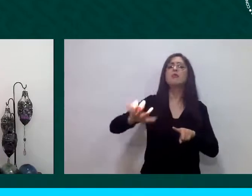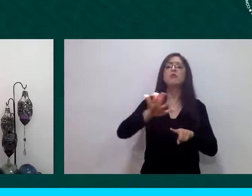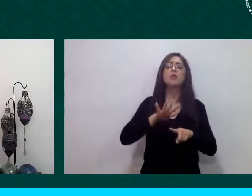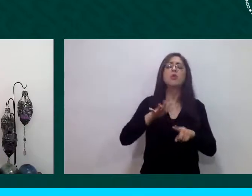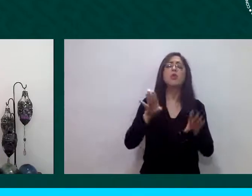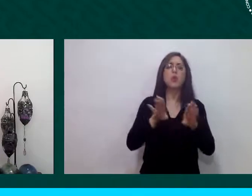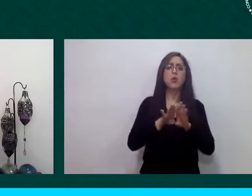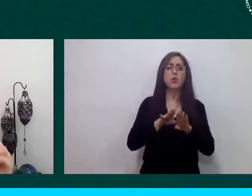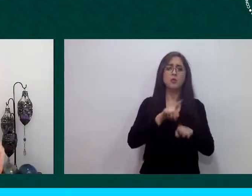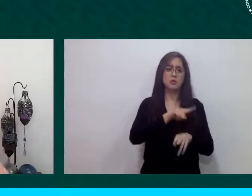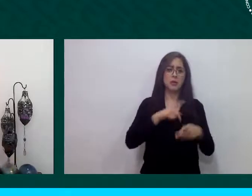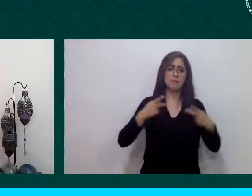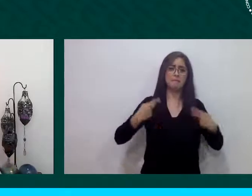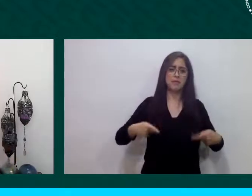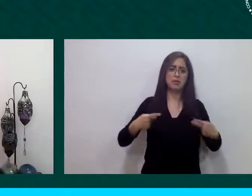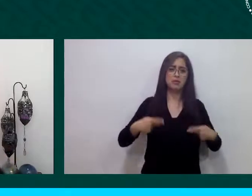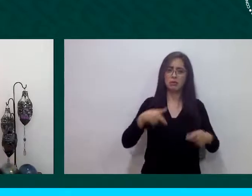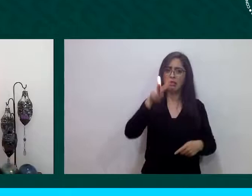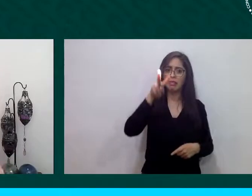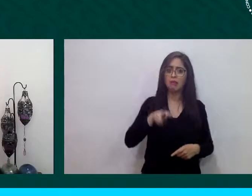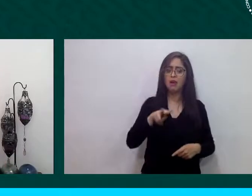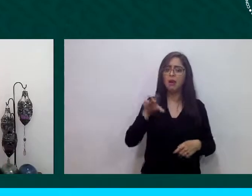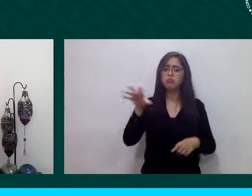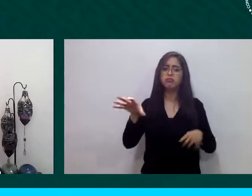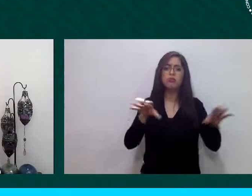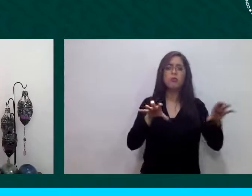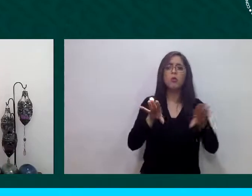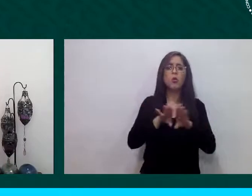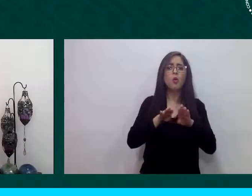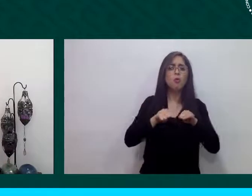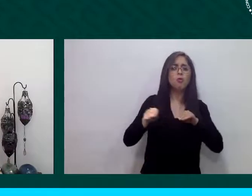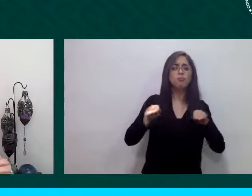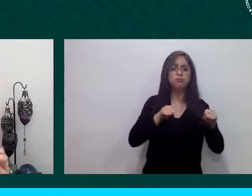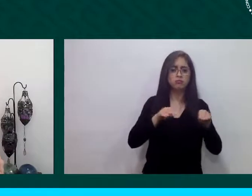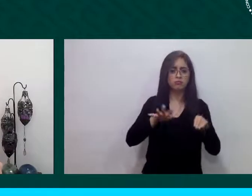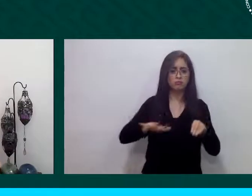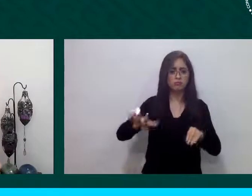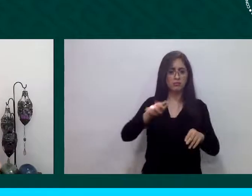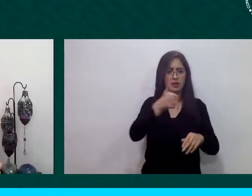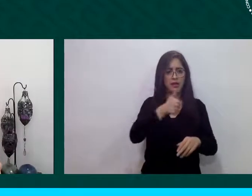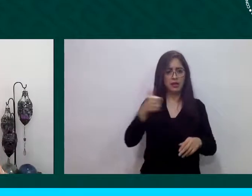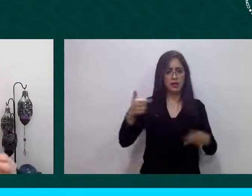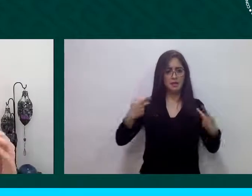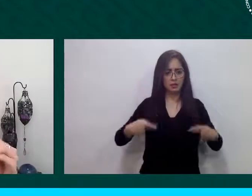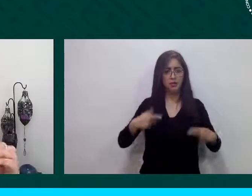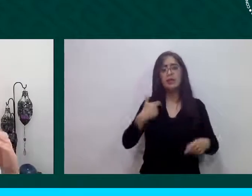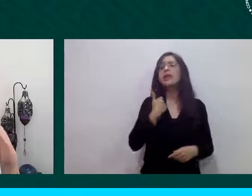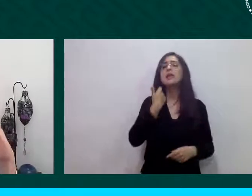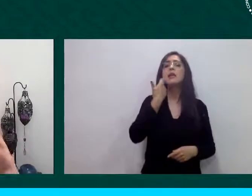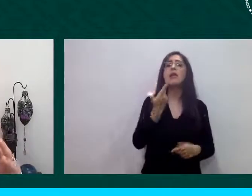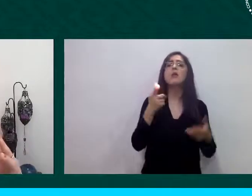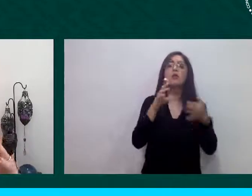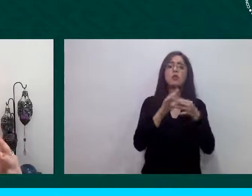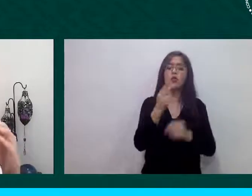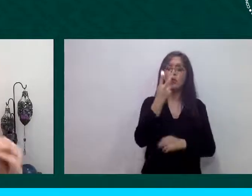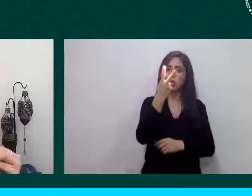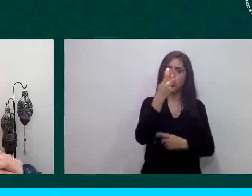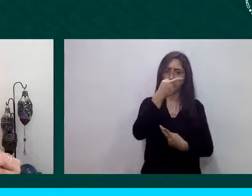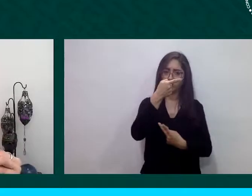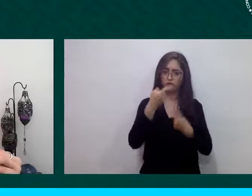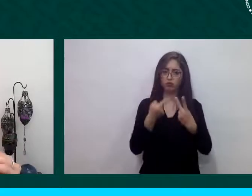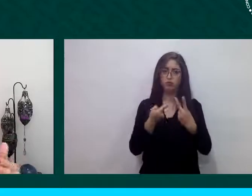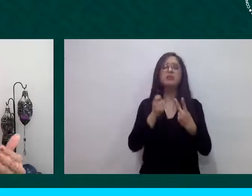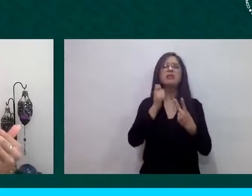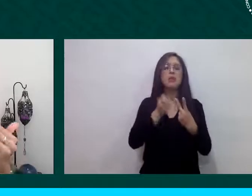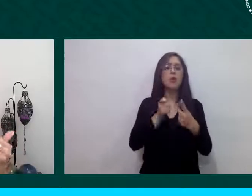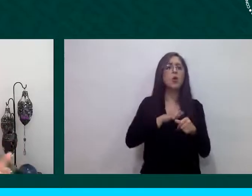de movilidad humana. Y me gustaría aquí resaltar dos elementos. El que tiene que ver con el entorno individual o